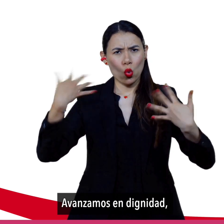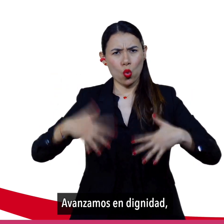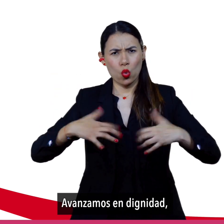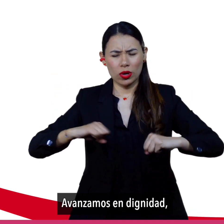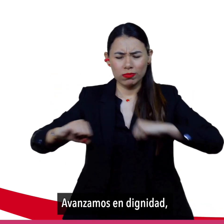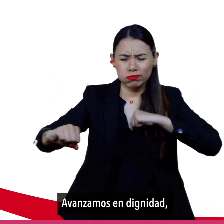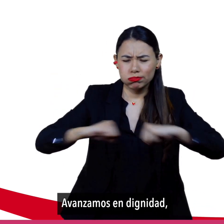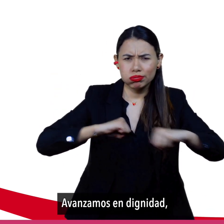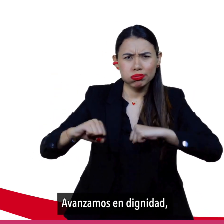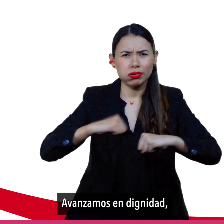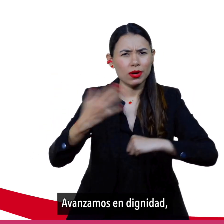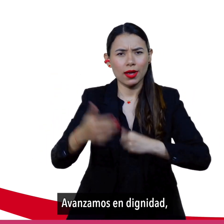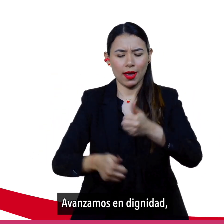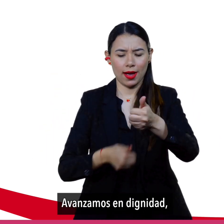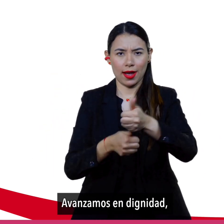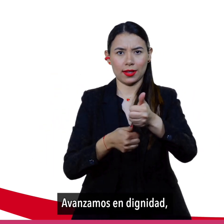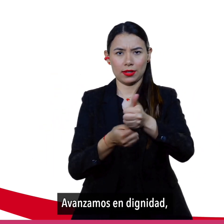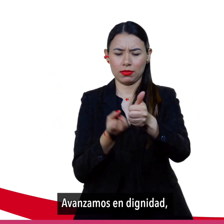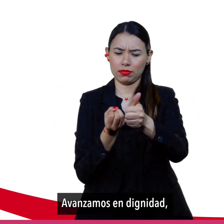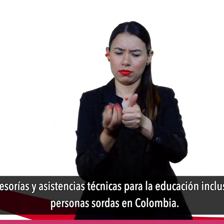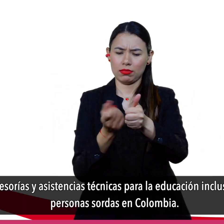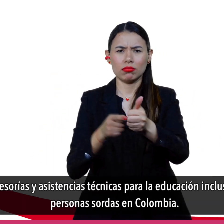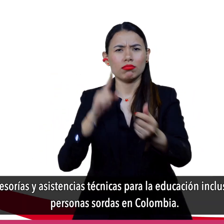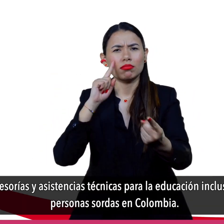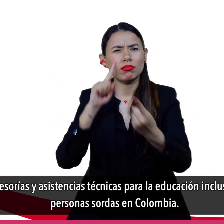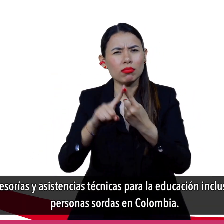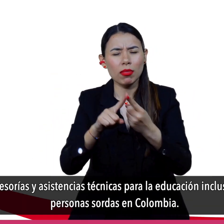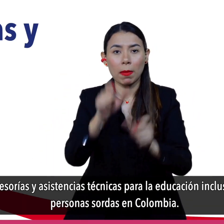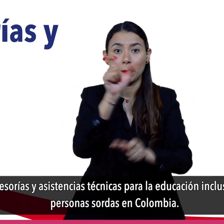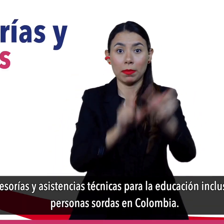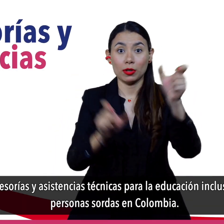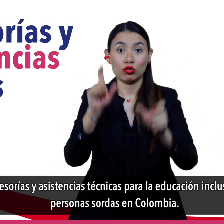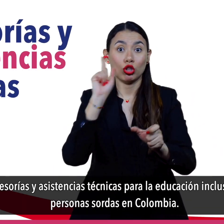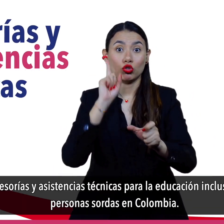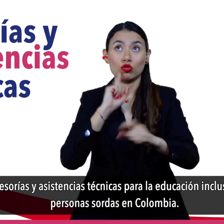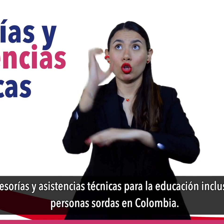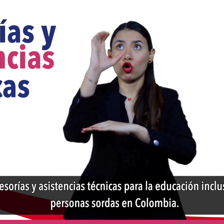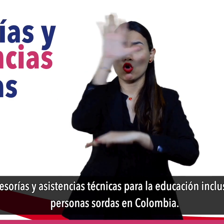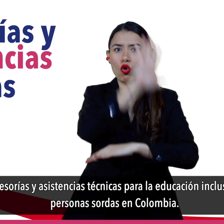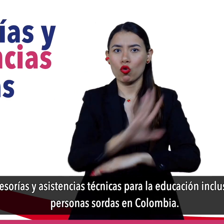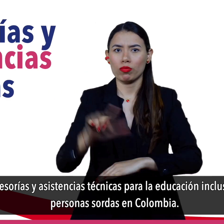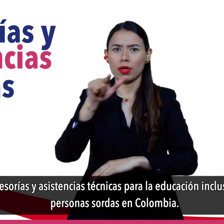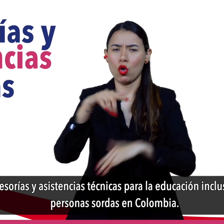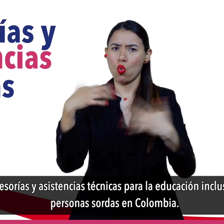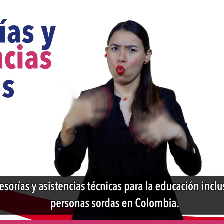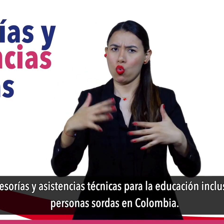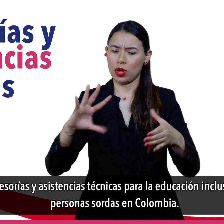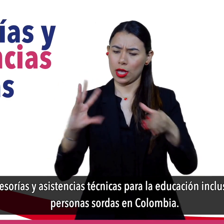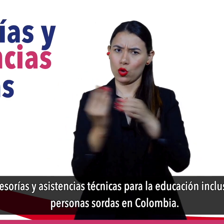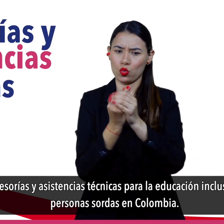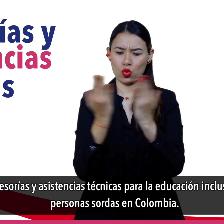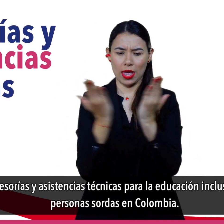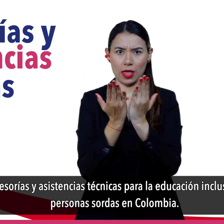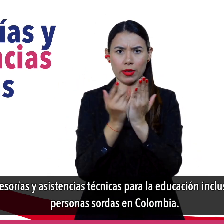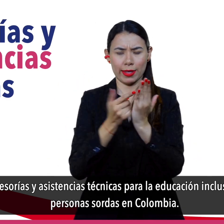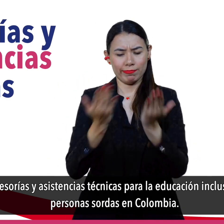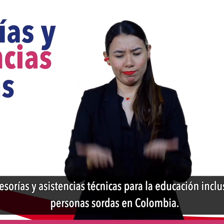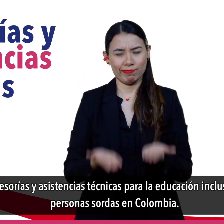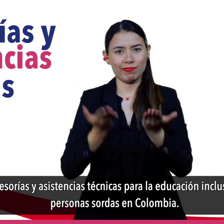Avanzamos en dignidad, en asesorías y asistencias técnicas para la educación inclusiva de personas sordas en Colombia.